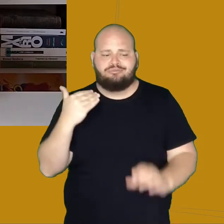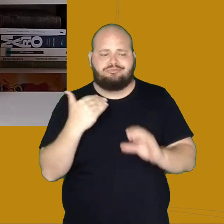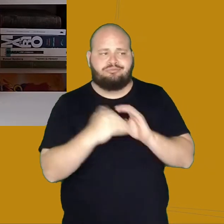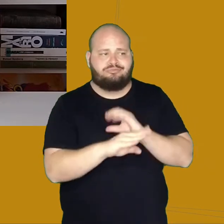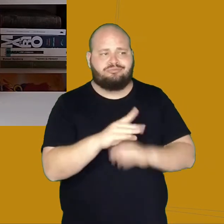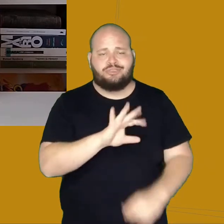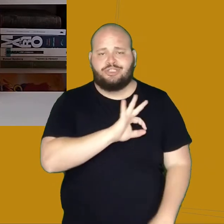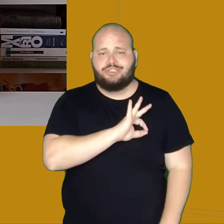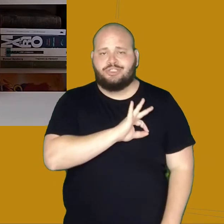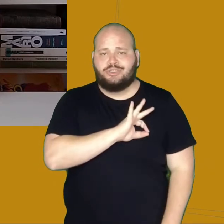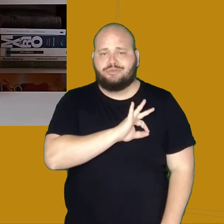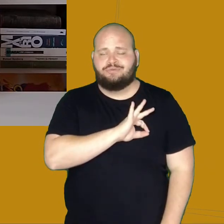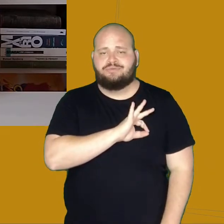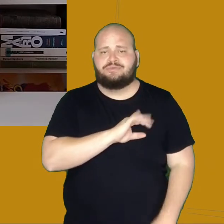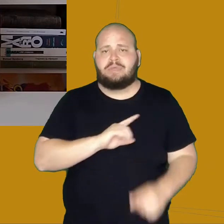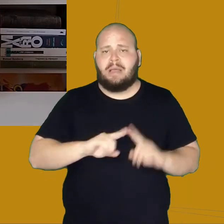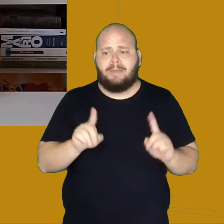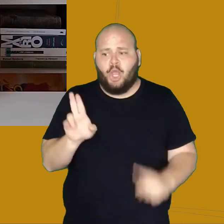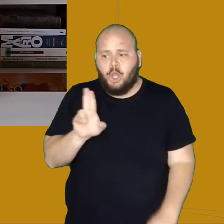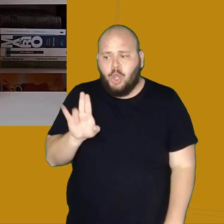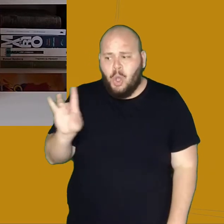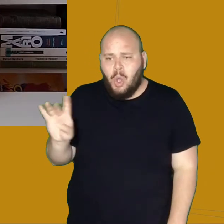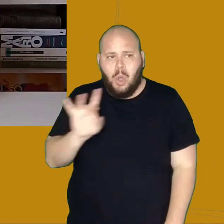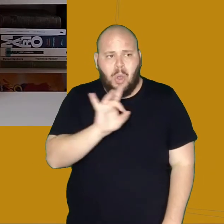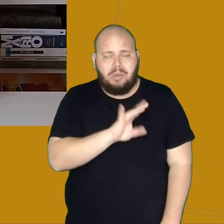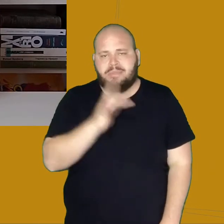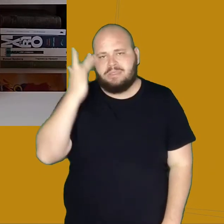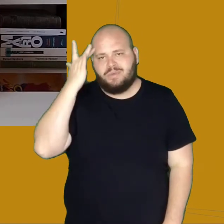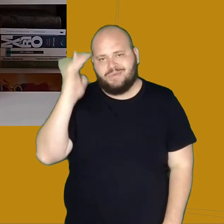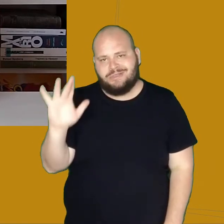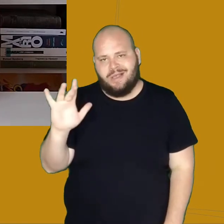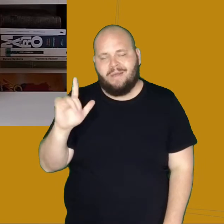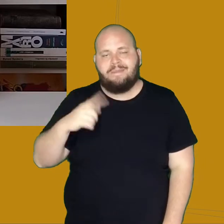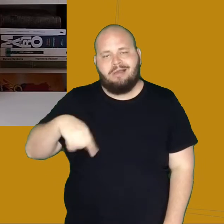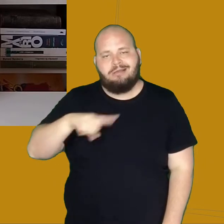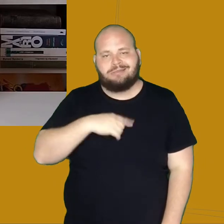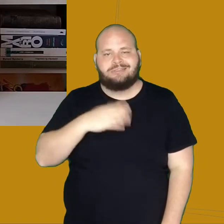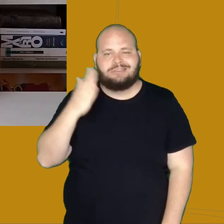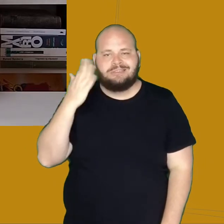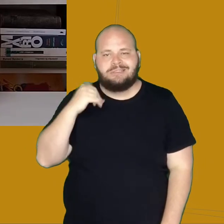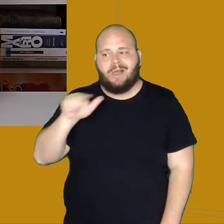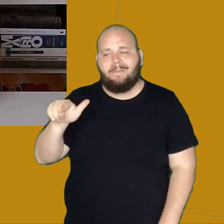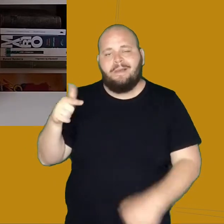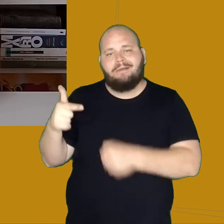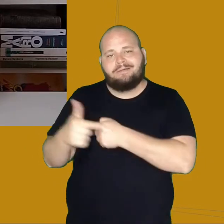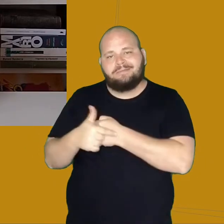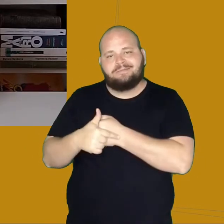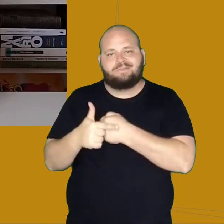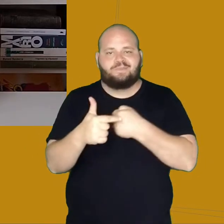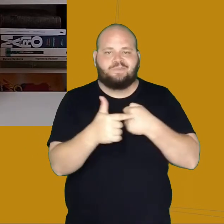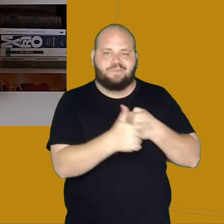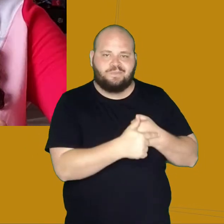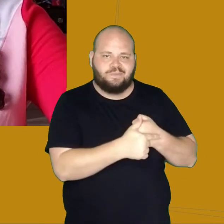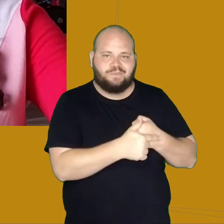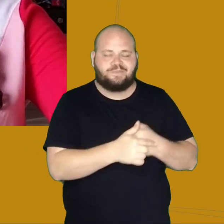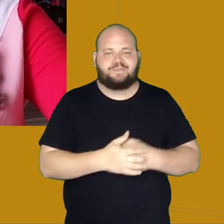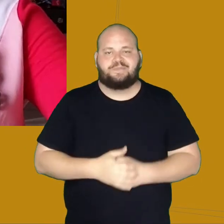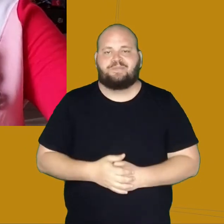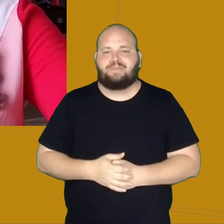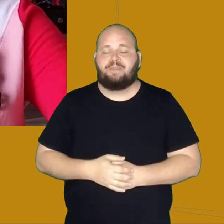Nós, leitores, não sabemos o nome desses dois personagens. A gente sabe apenas a função que eles exerciam. Nessa carta, o